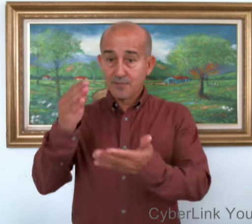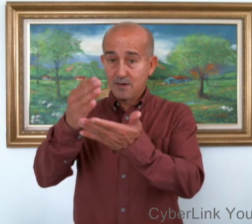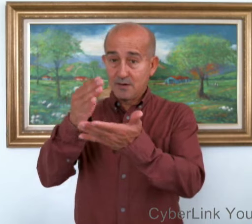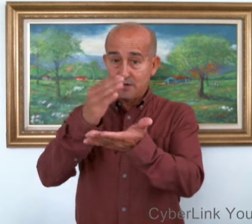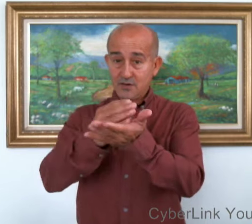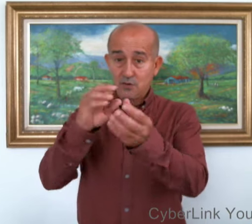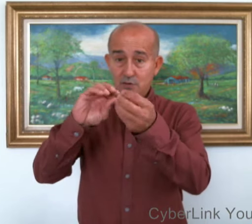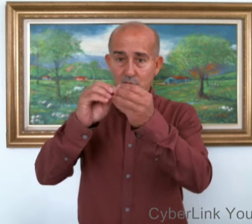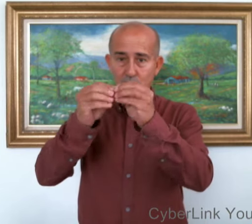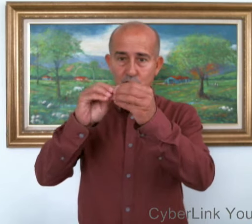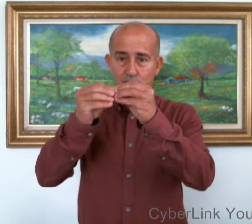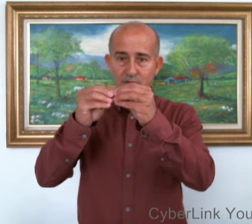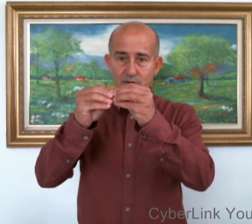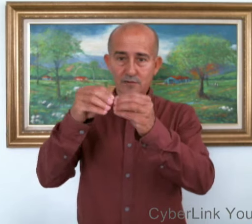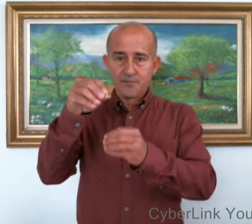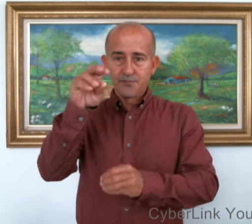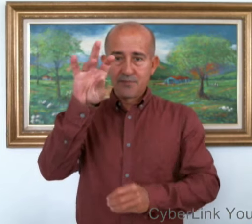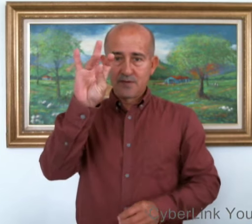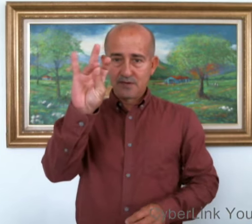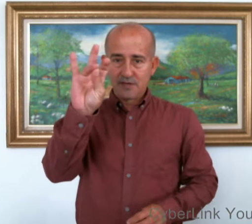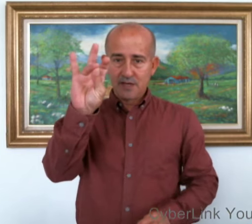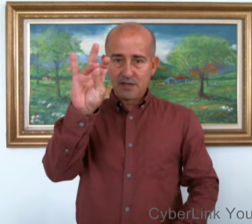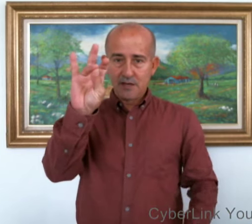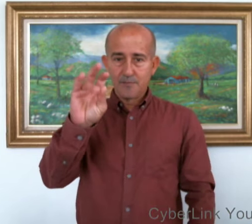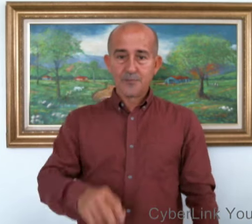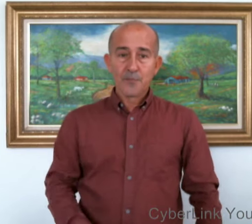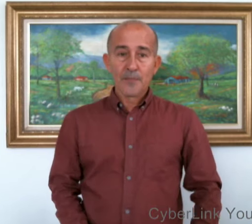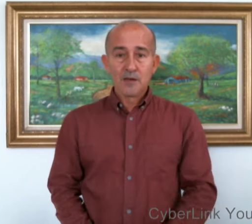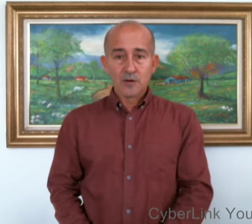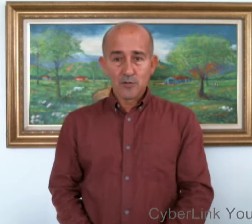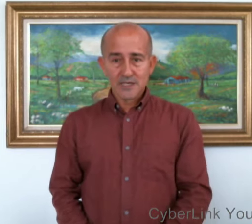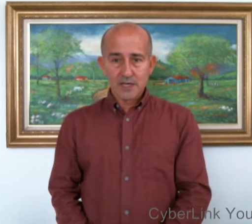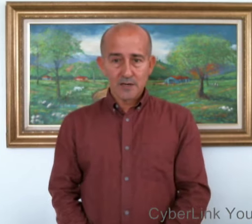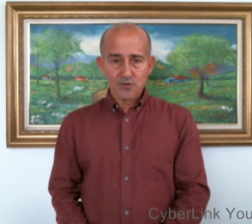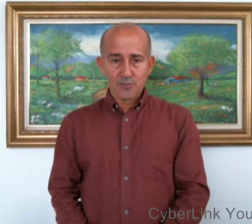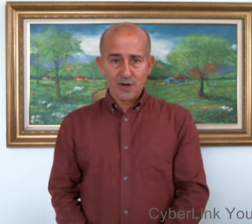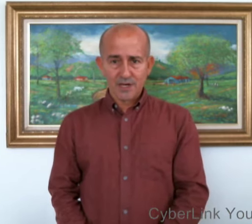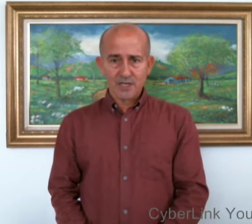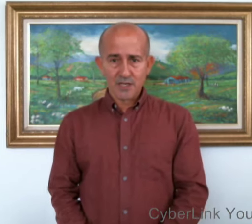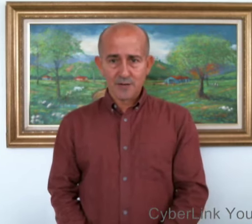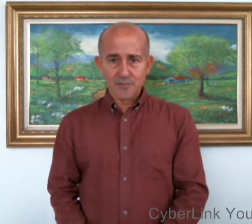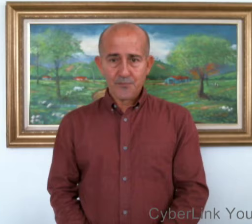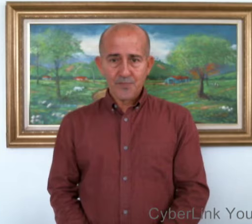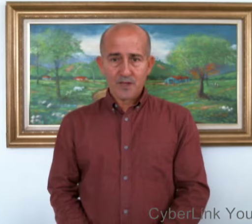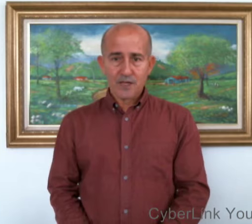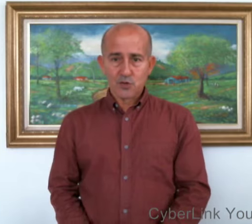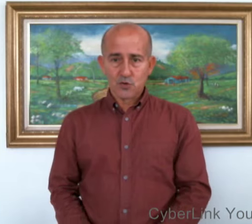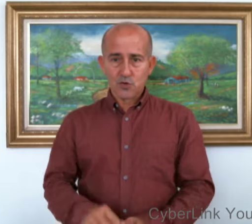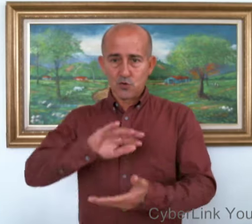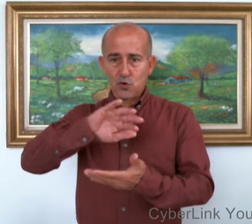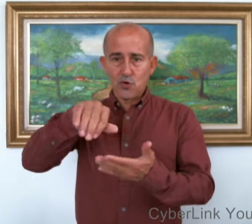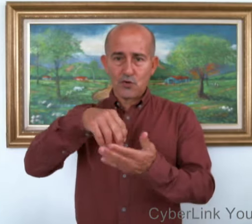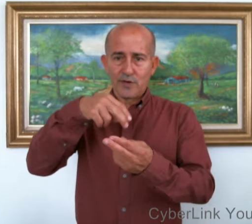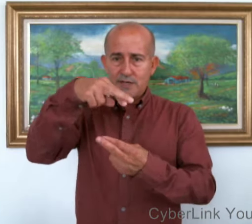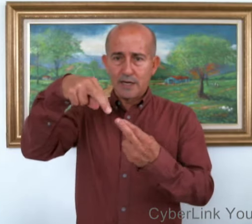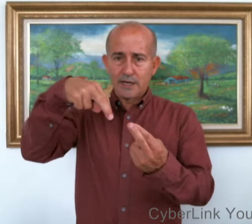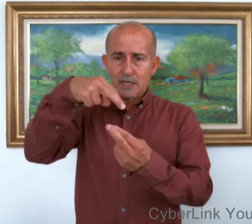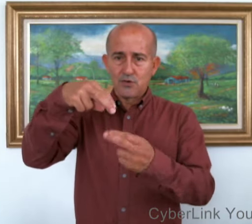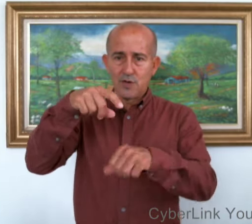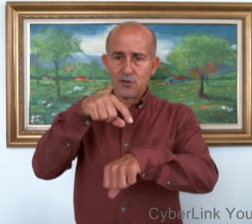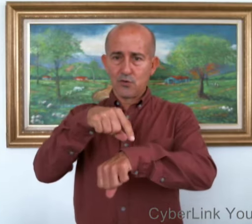comenzaremos por aprender todo lo que está relacionado